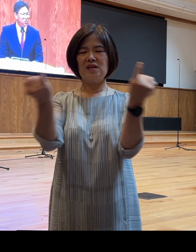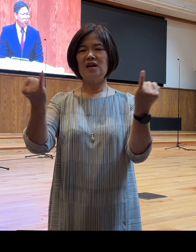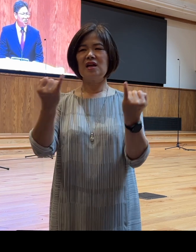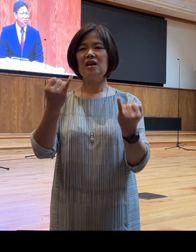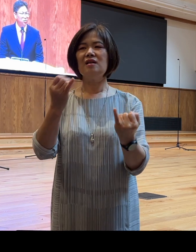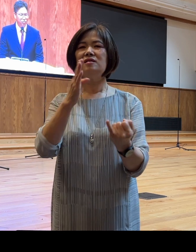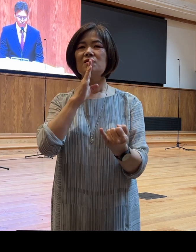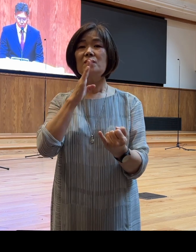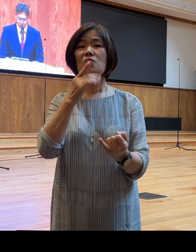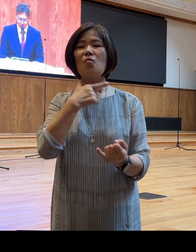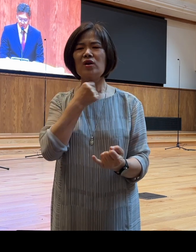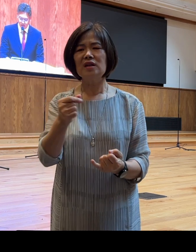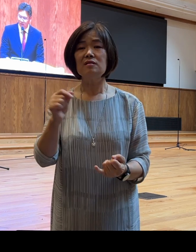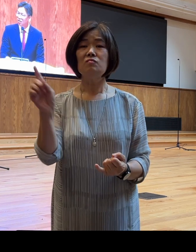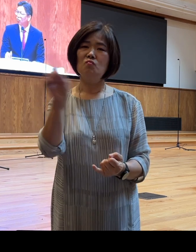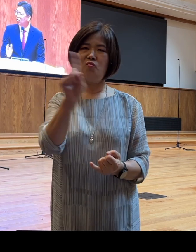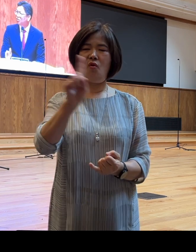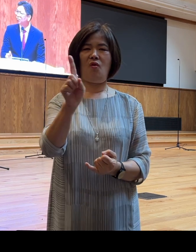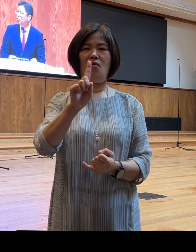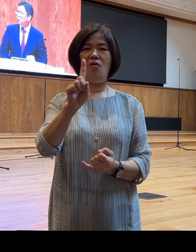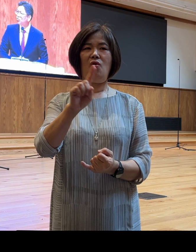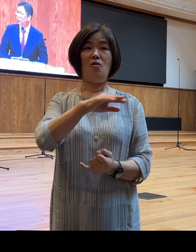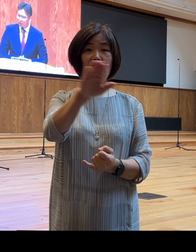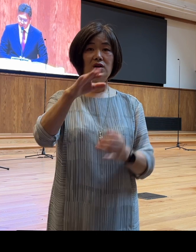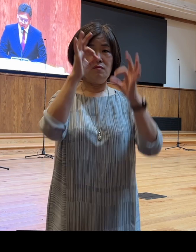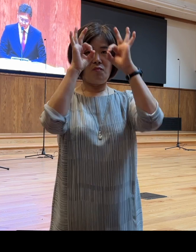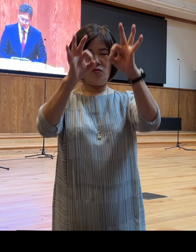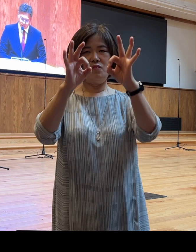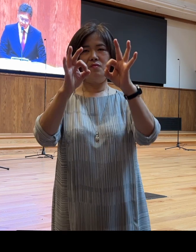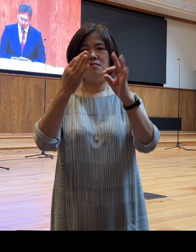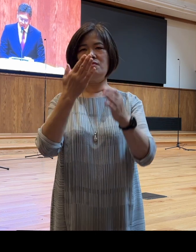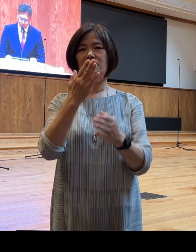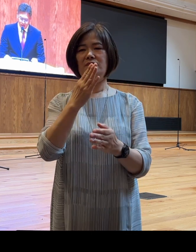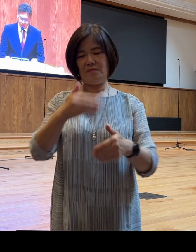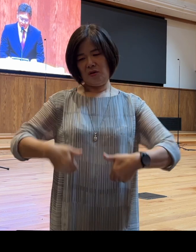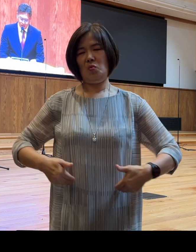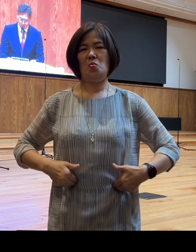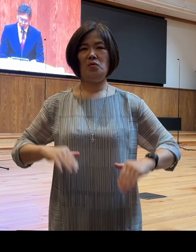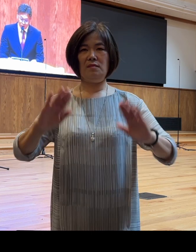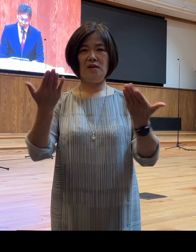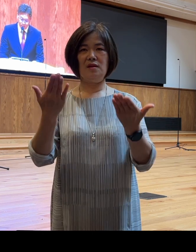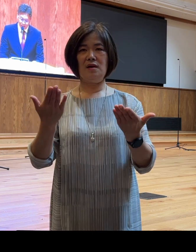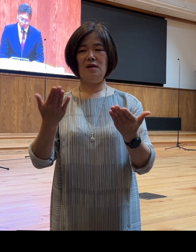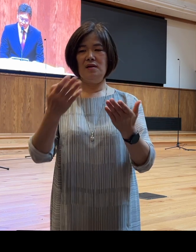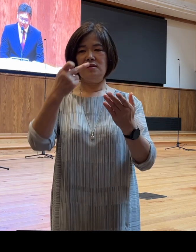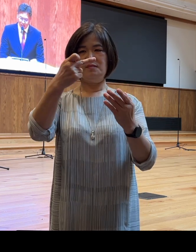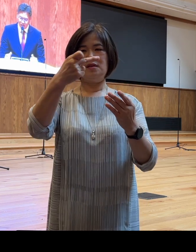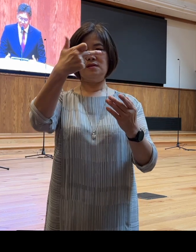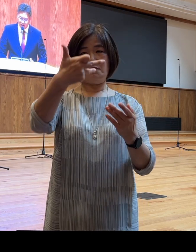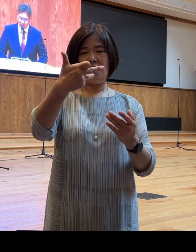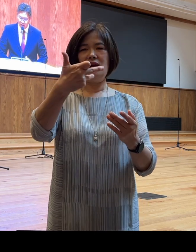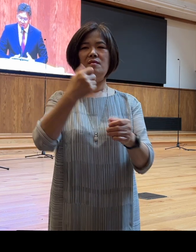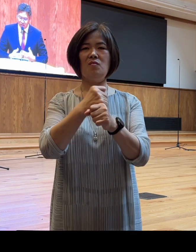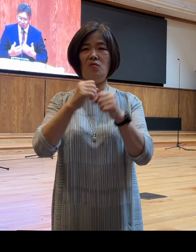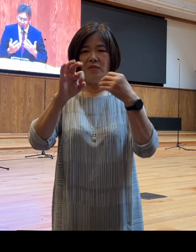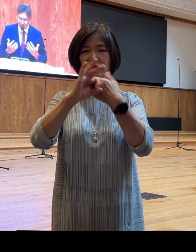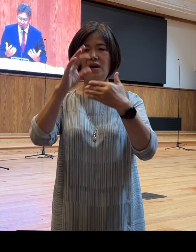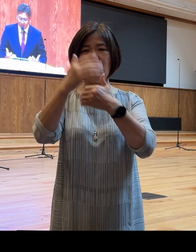계시는 것은 무엇인가를 우리는 볼 수 있어야 됩니다 17절과 18절은 하나님께서 하갈에게 그의 사자를